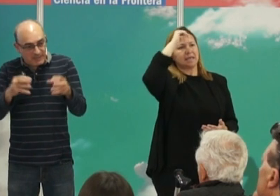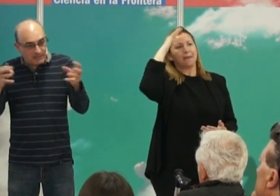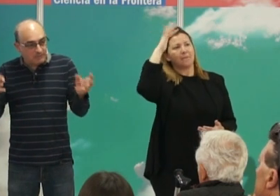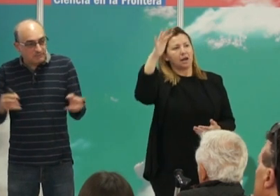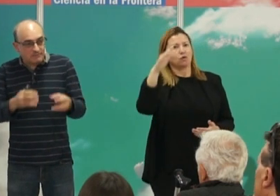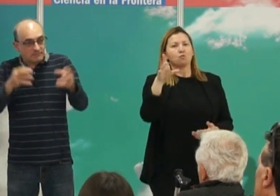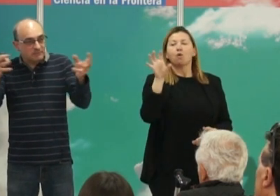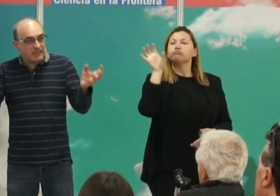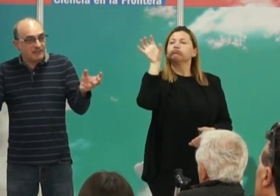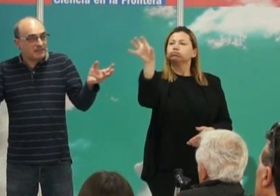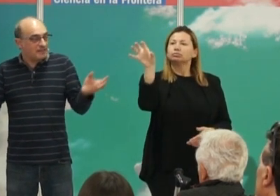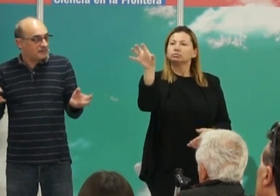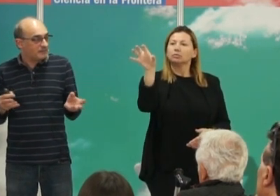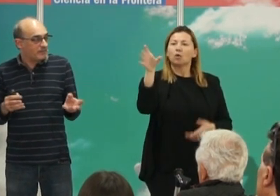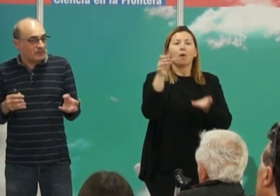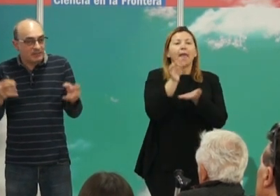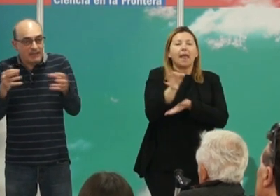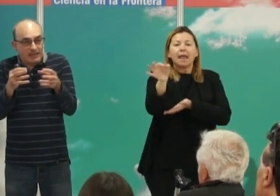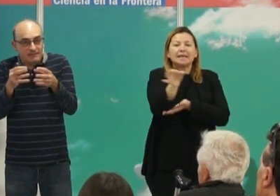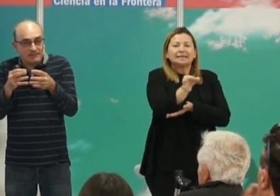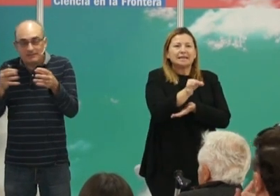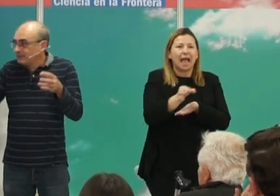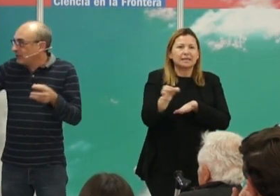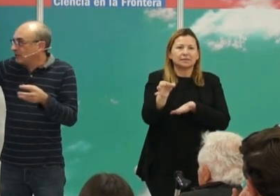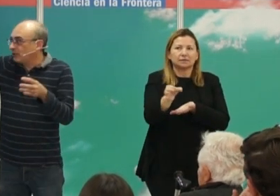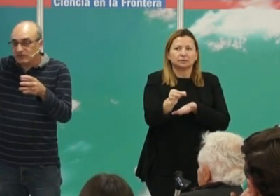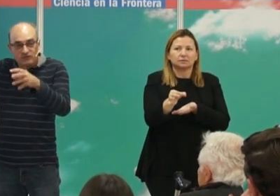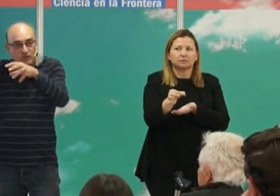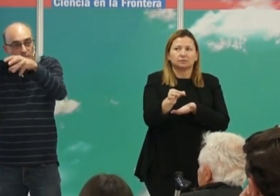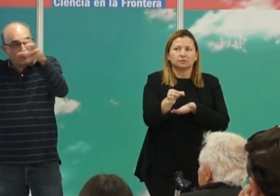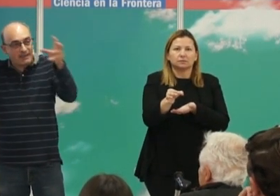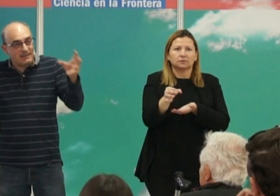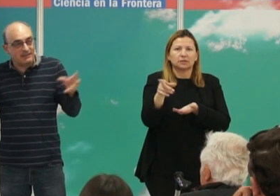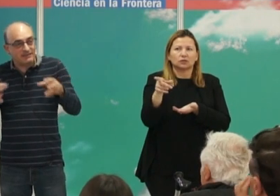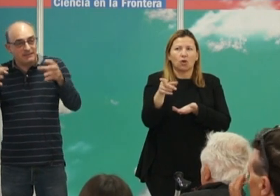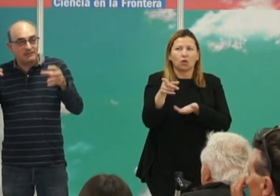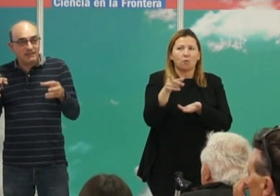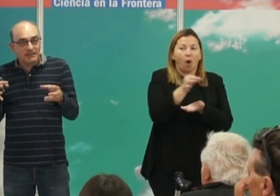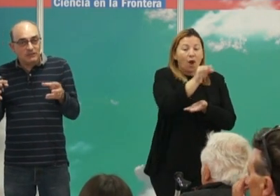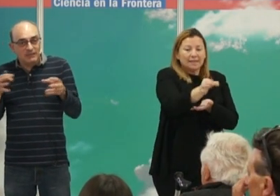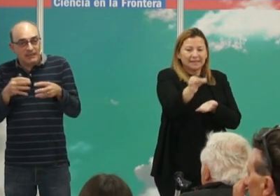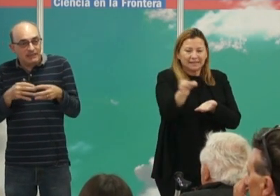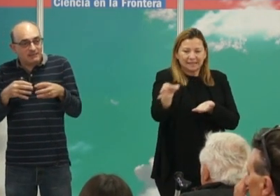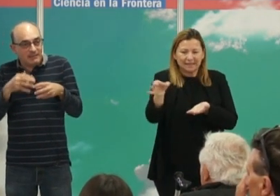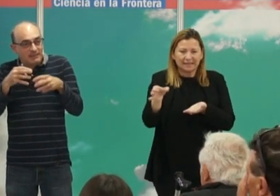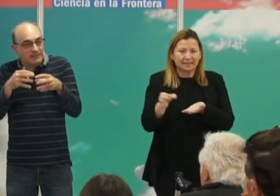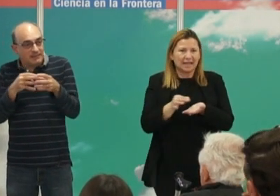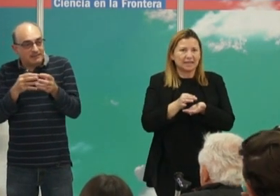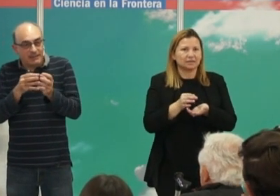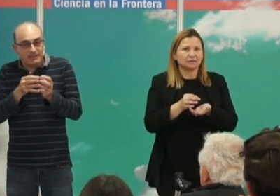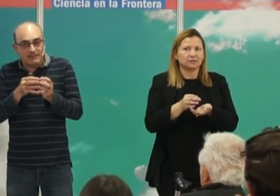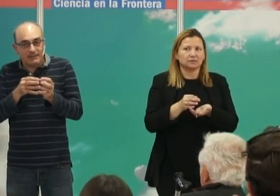archipiélago de islas donde todo esto son como pequeñas islas donde la gente